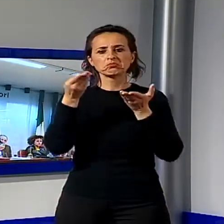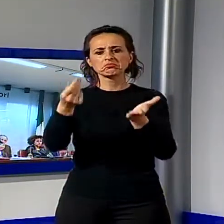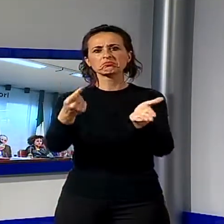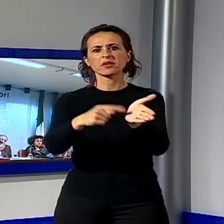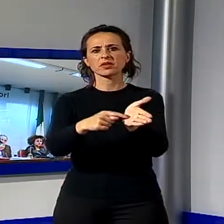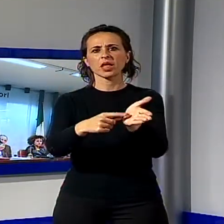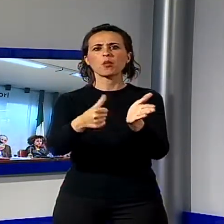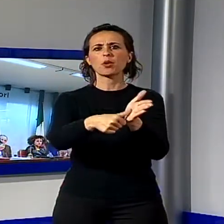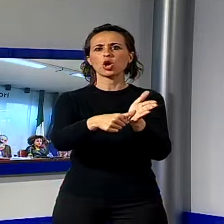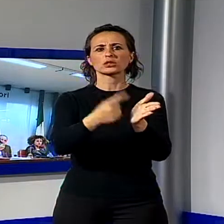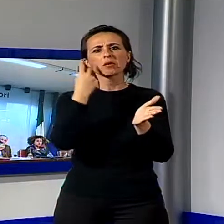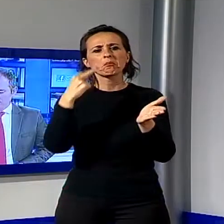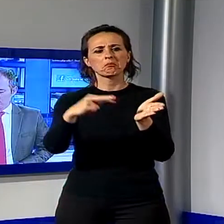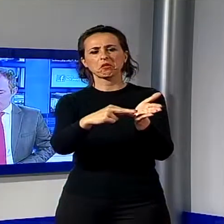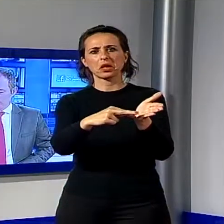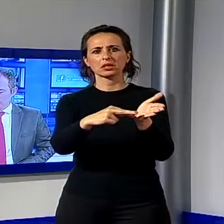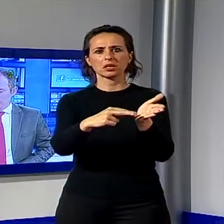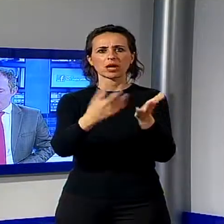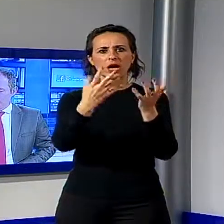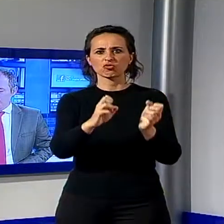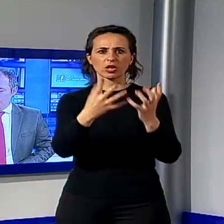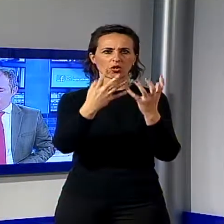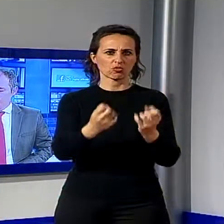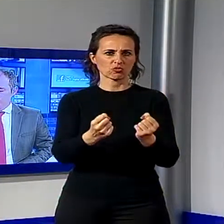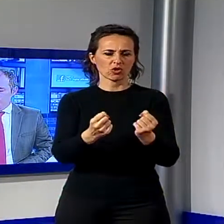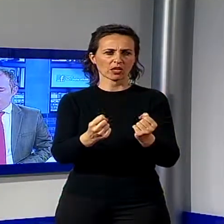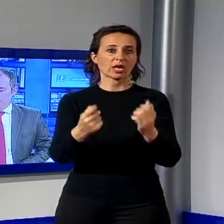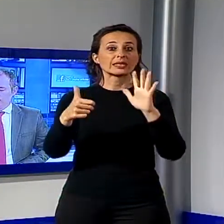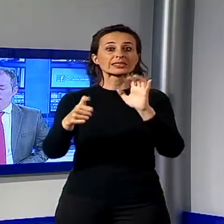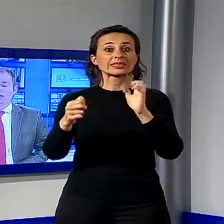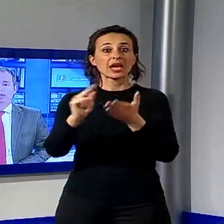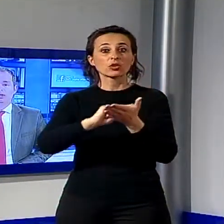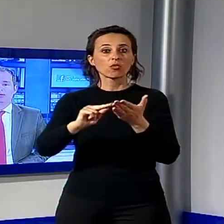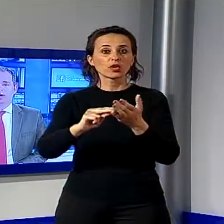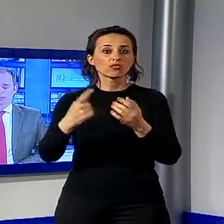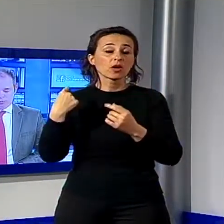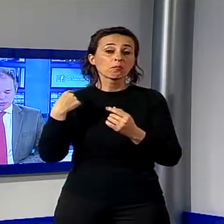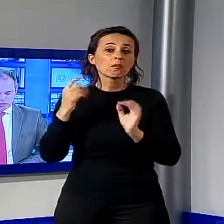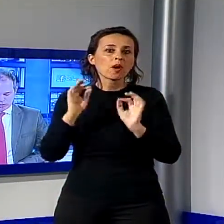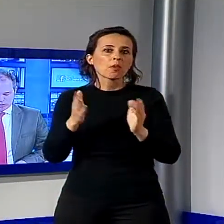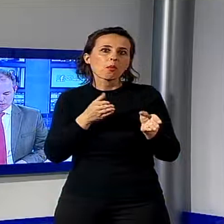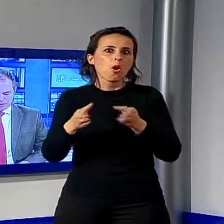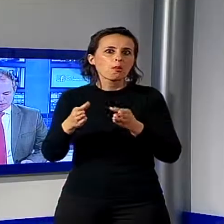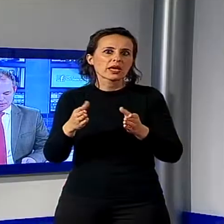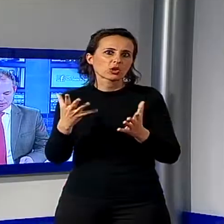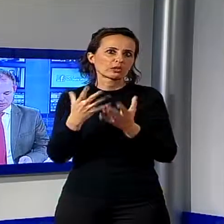impedire l'ascelerata e senza criterio chiusura di oltre 60 uffici in Toscana, cinque dei quali proprio sul territorio di Capandoli.